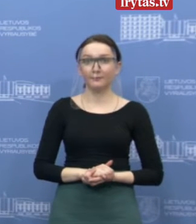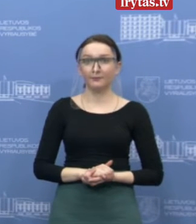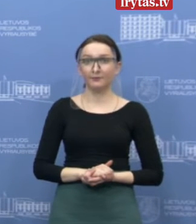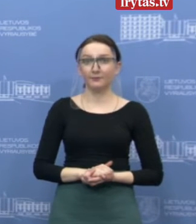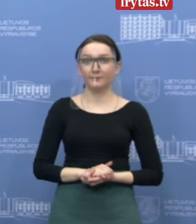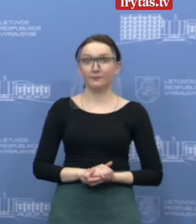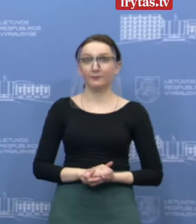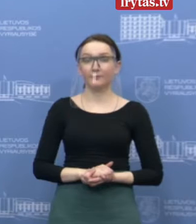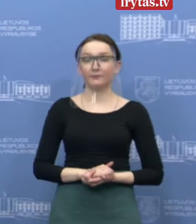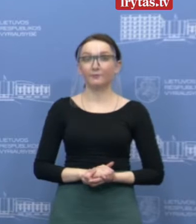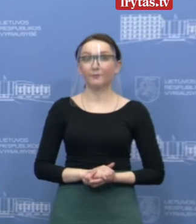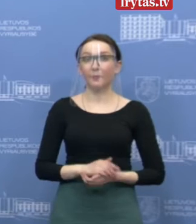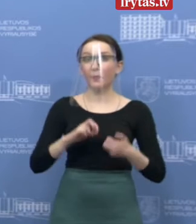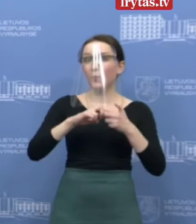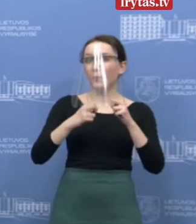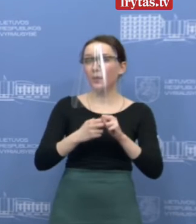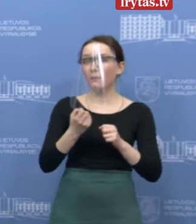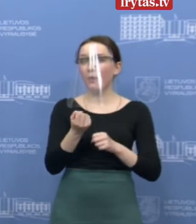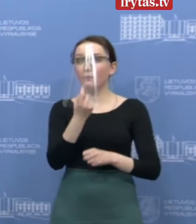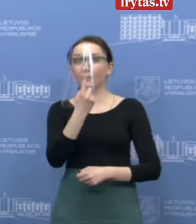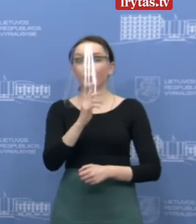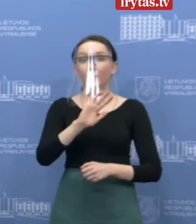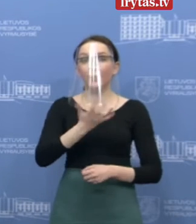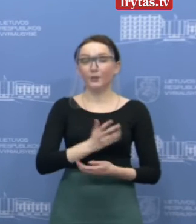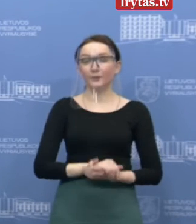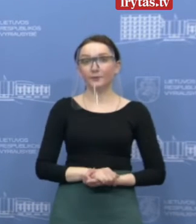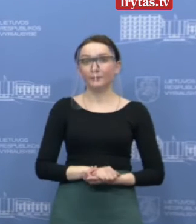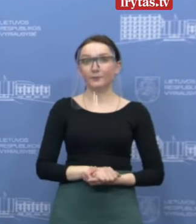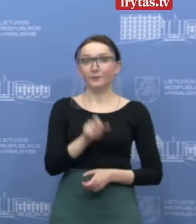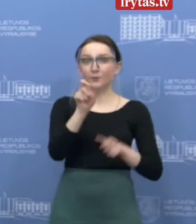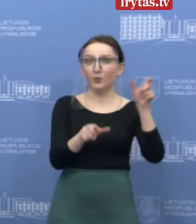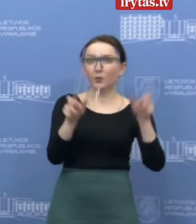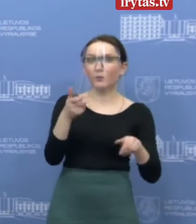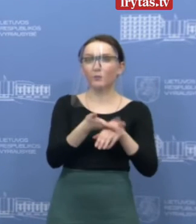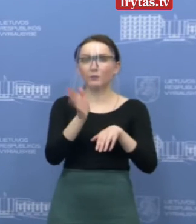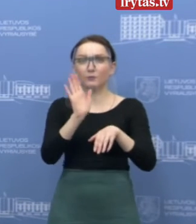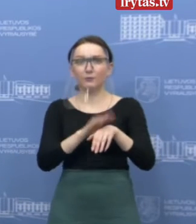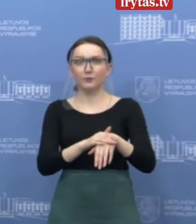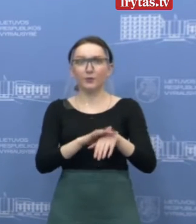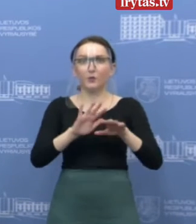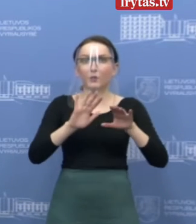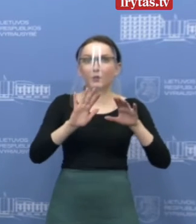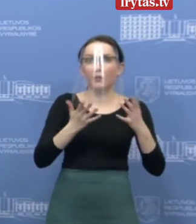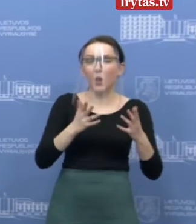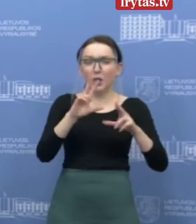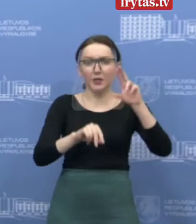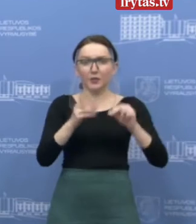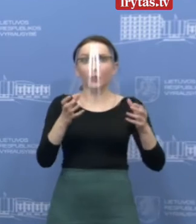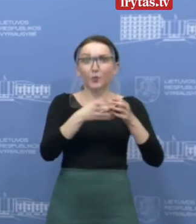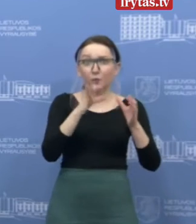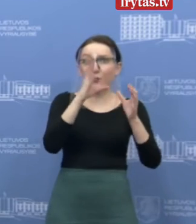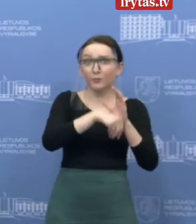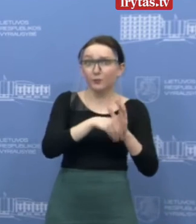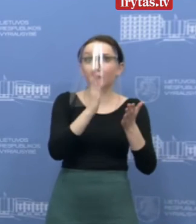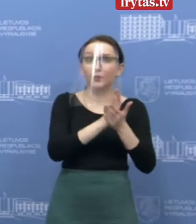Taigi, kokie dar problemų matėme, kad žmonės sunkiai gali save nustatyti, kokiegi rizikos grupėje jie